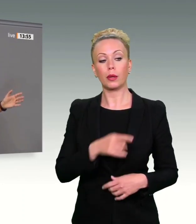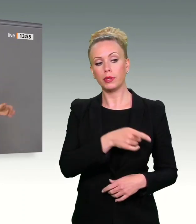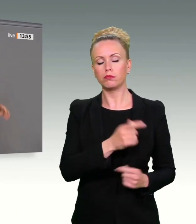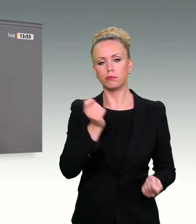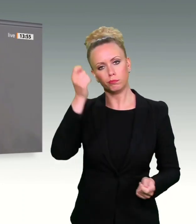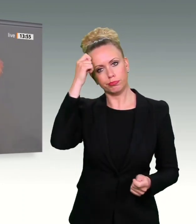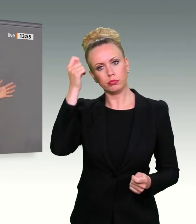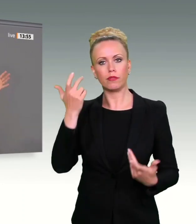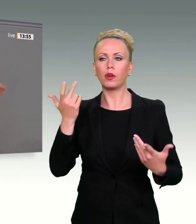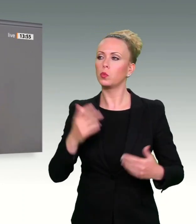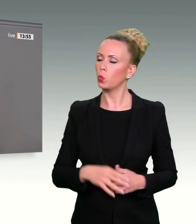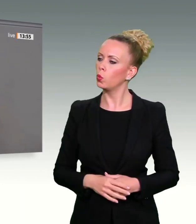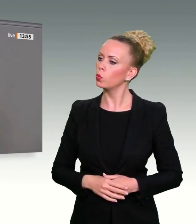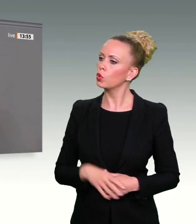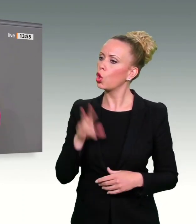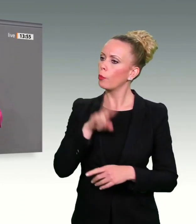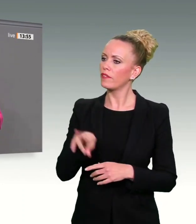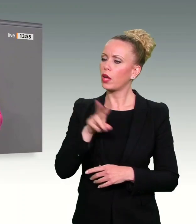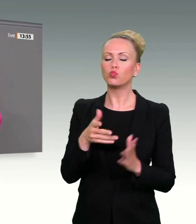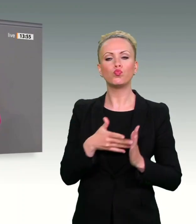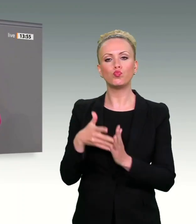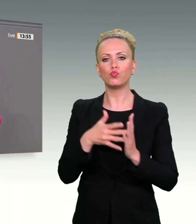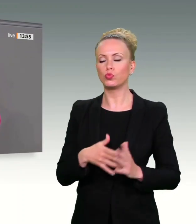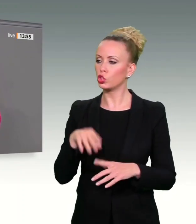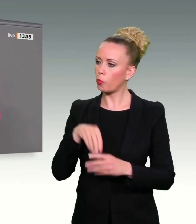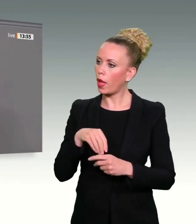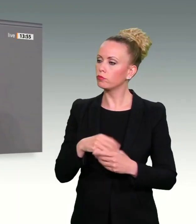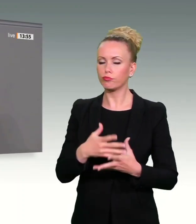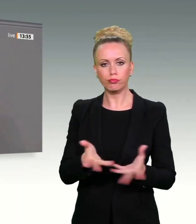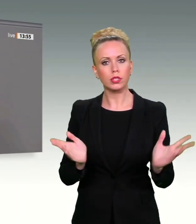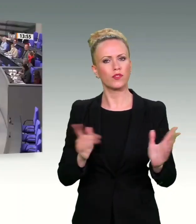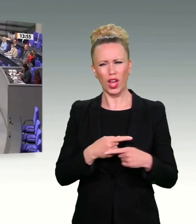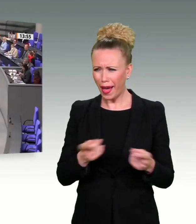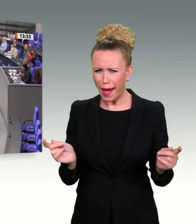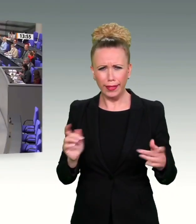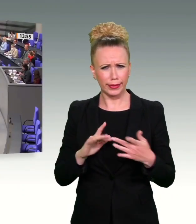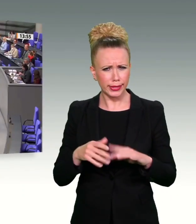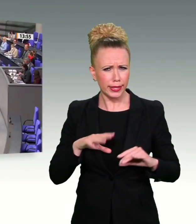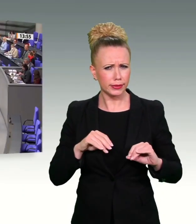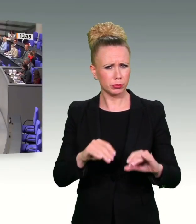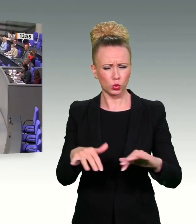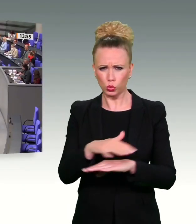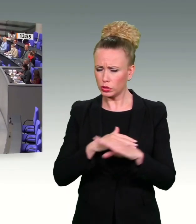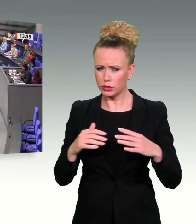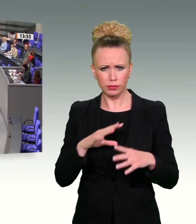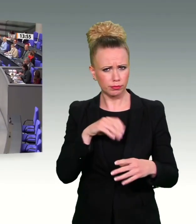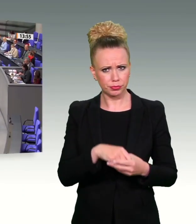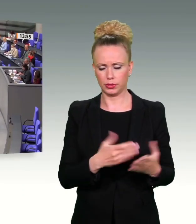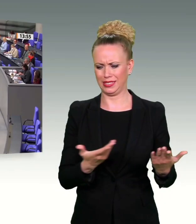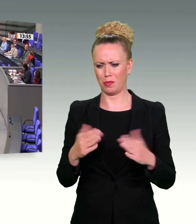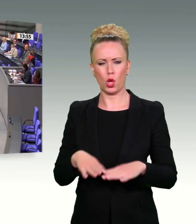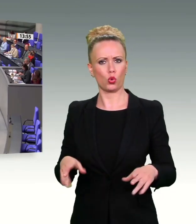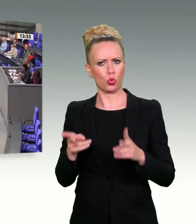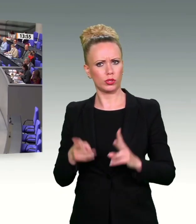weiter überwachen und weiter speichern, und das bei allen InternetnutzerInnen. Das zeigt, dass der Kompass, den Sie haben in Grundrechtsfragen, völlig